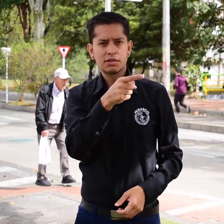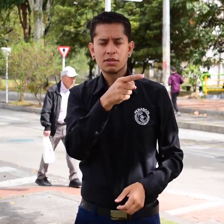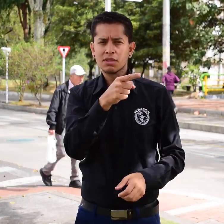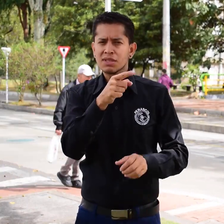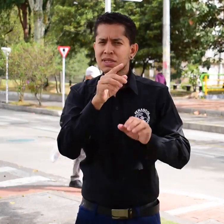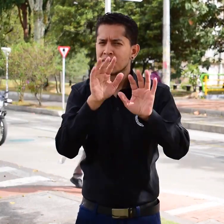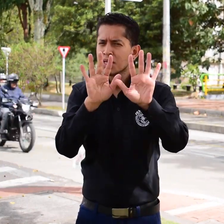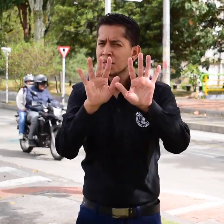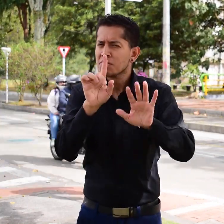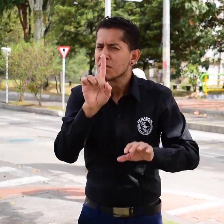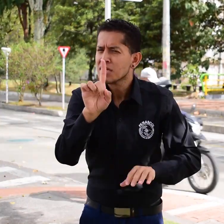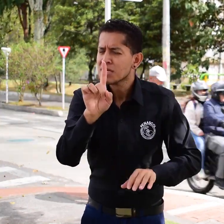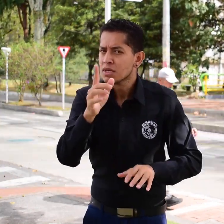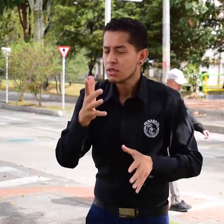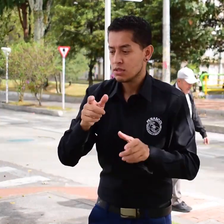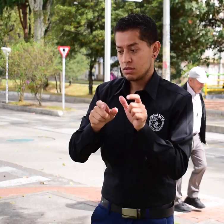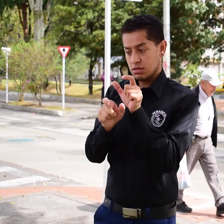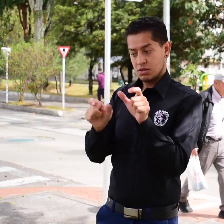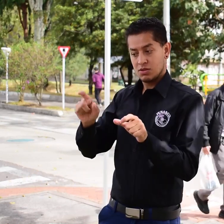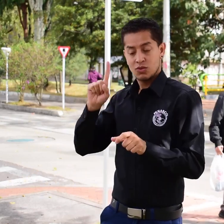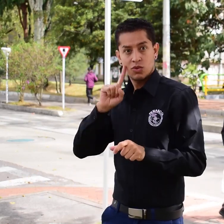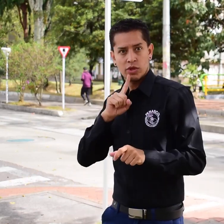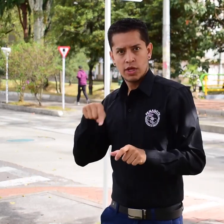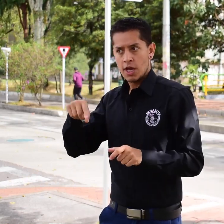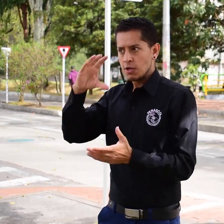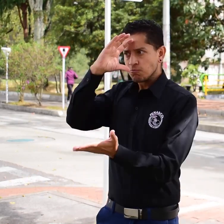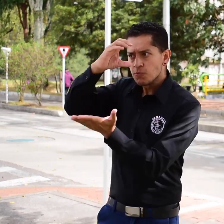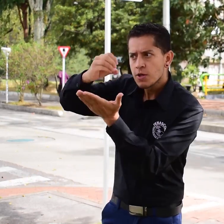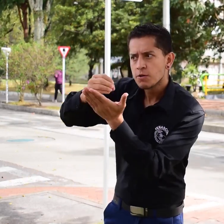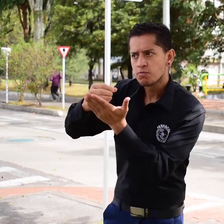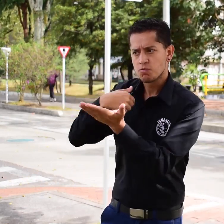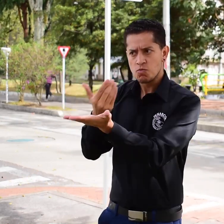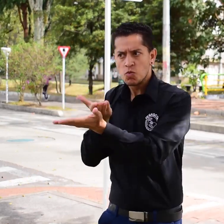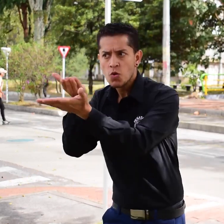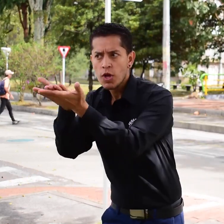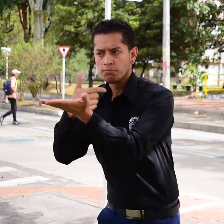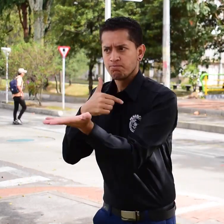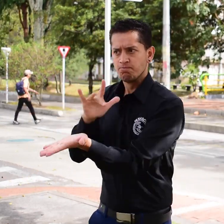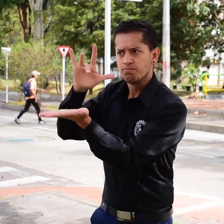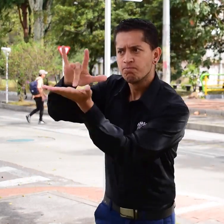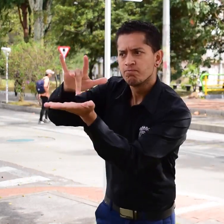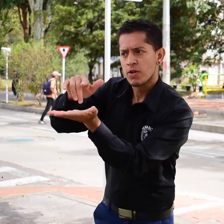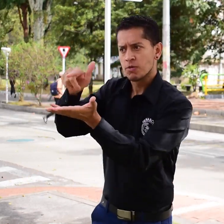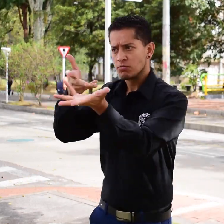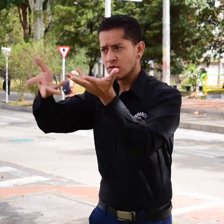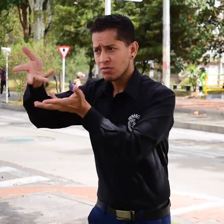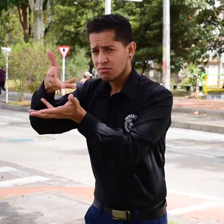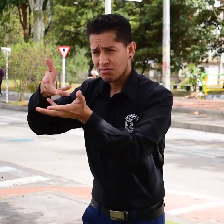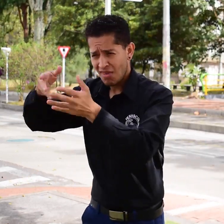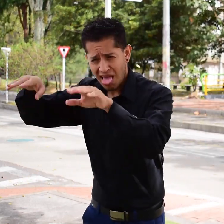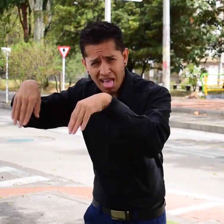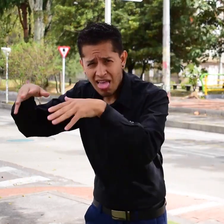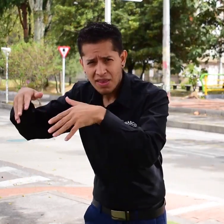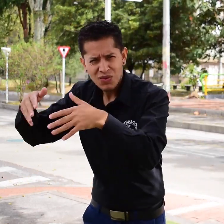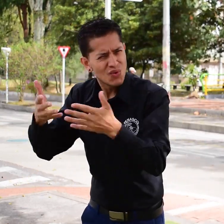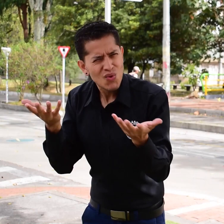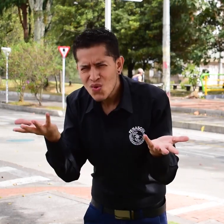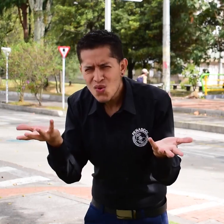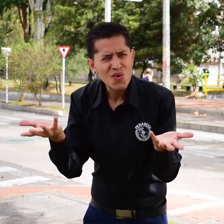lo mismo con las opiniones propuestas y participación de las personas sordas en esos espacios de decisión las